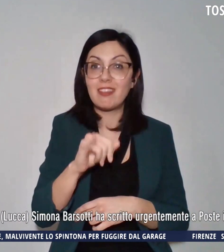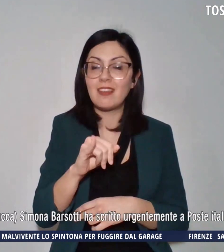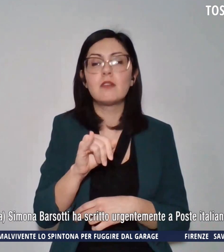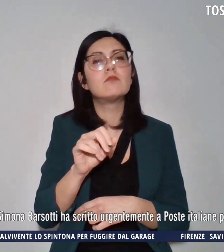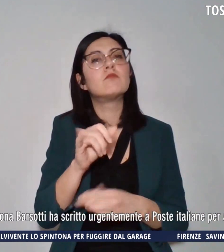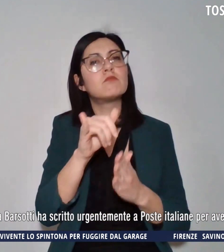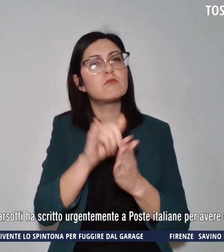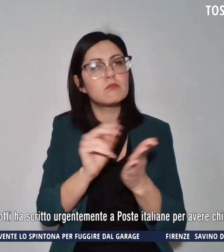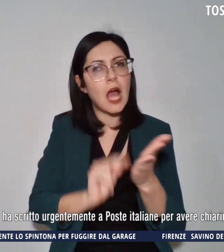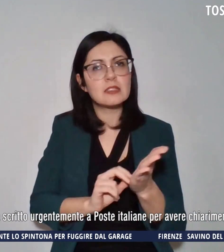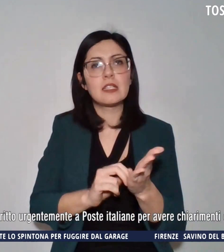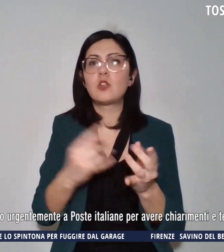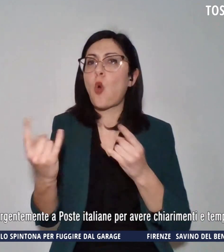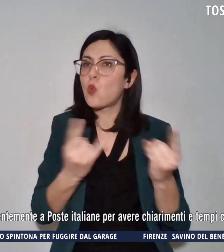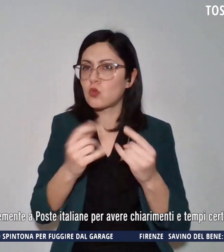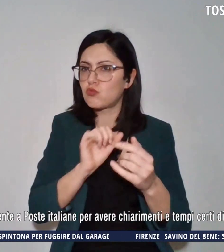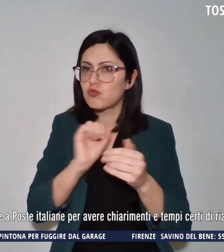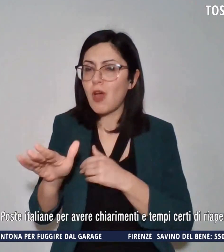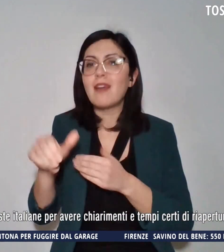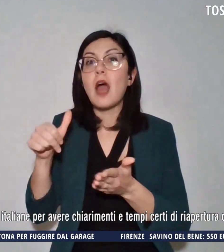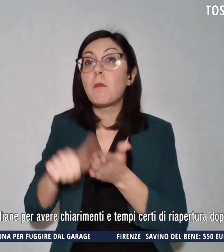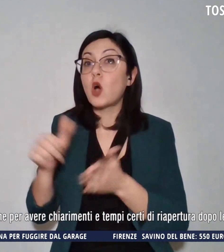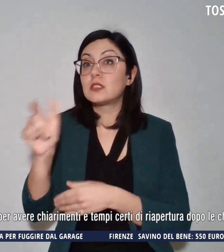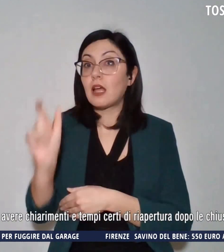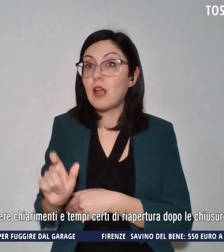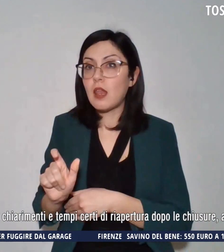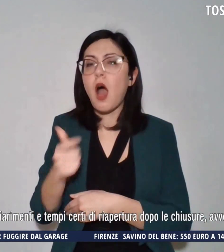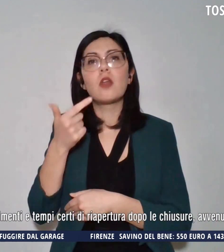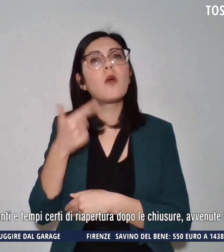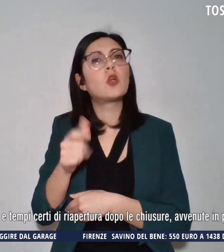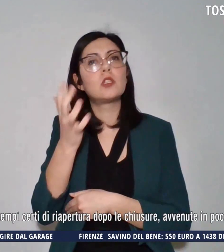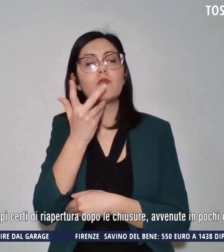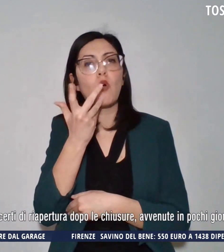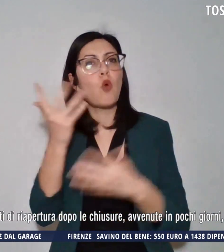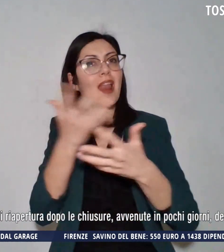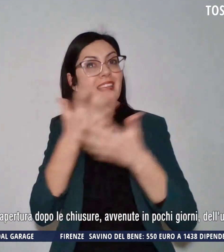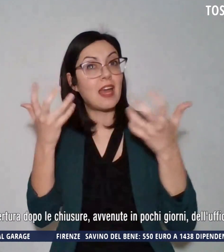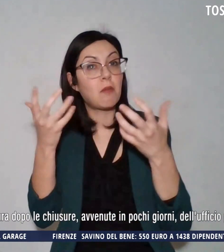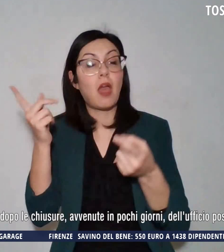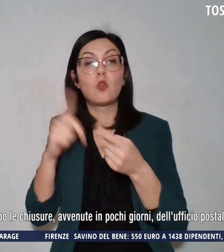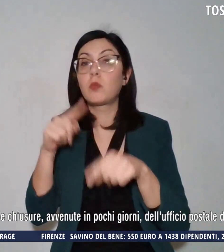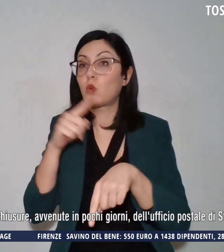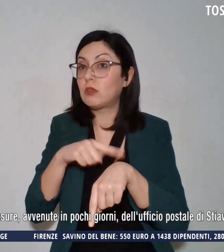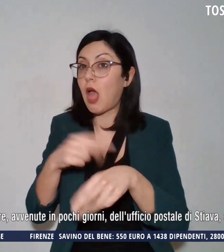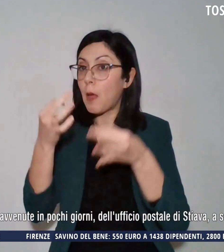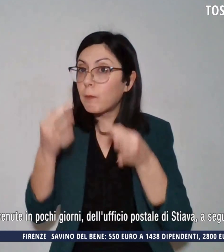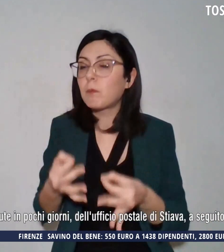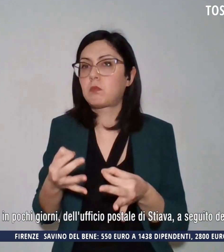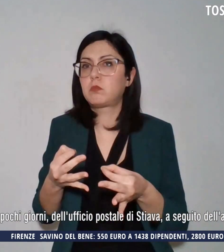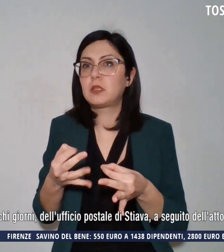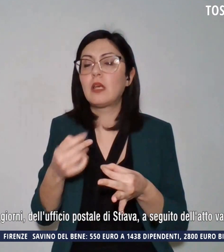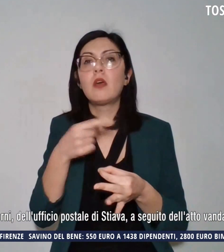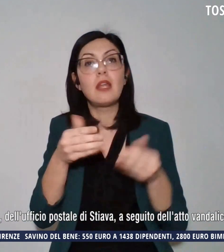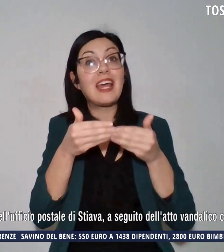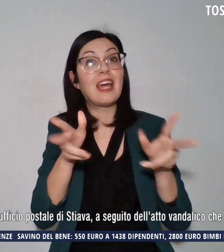a poste italiane per avere chiarimenti e tempi certi di riapertura dopo le